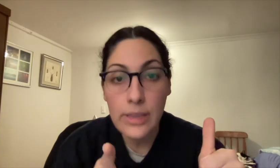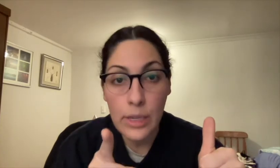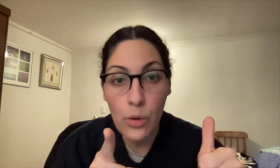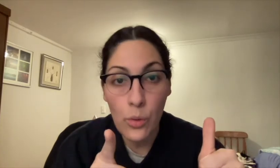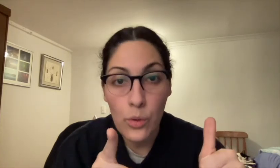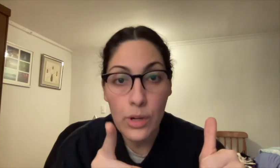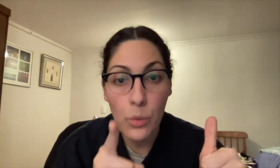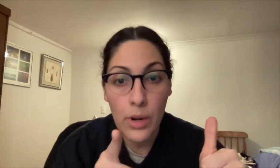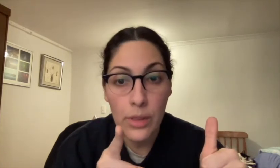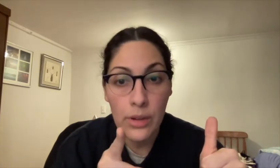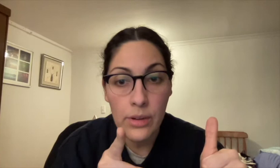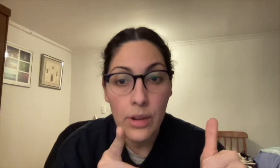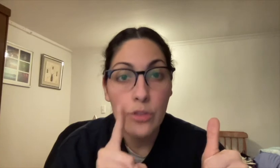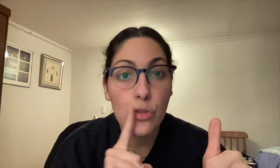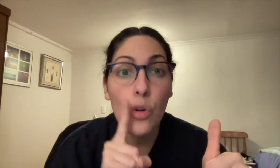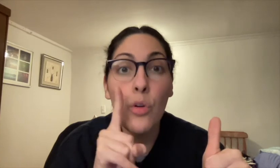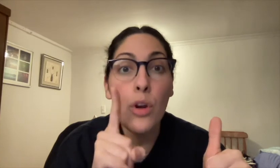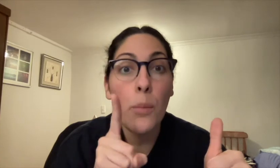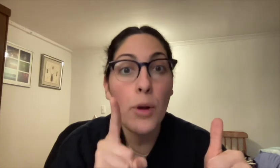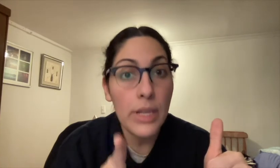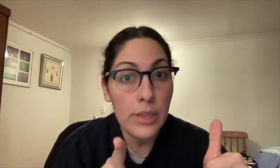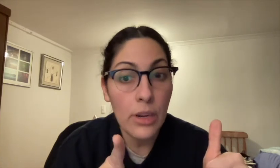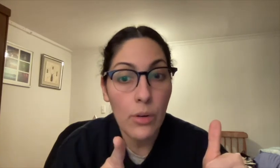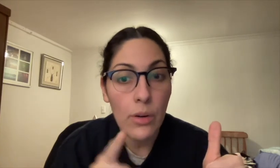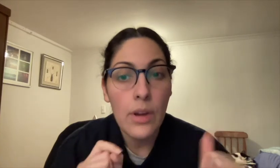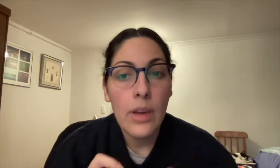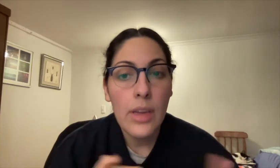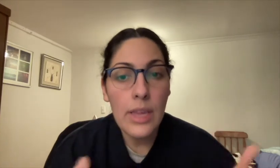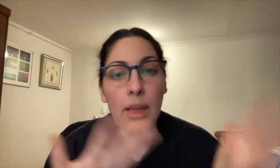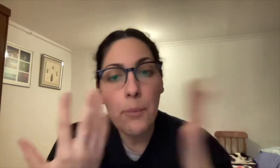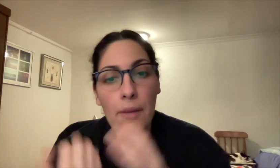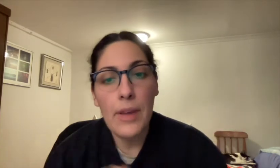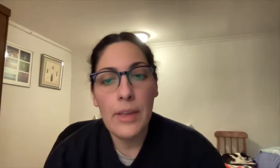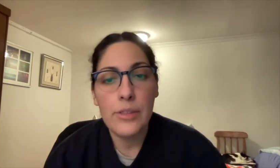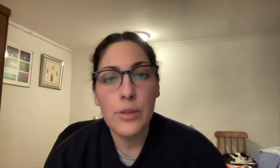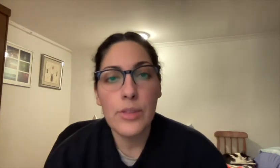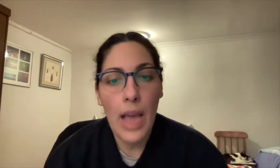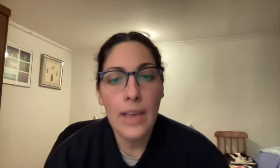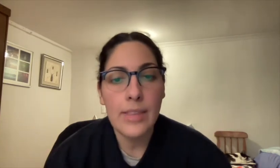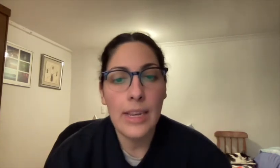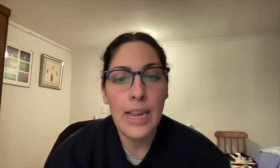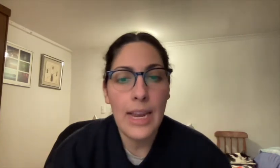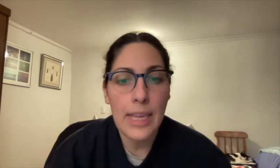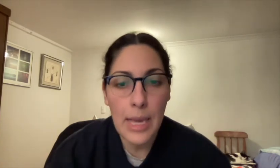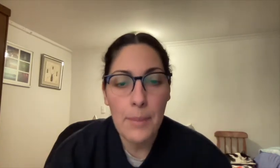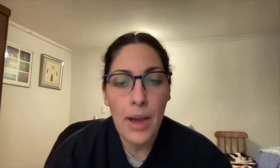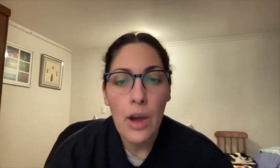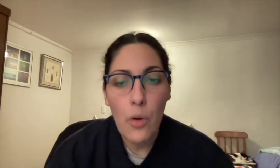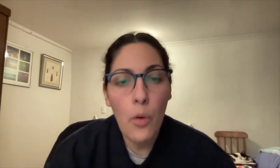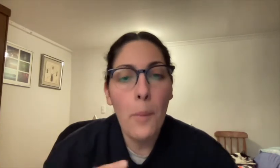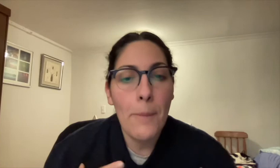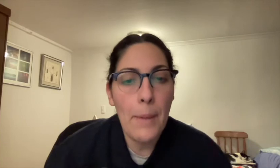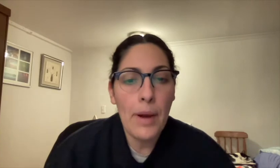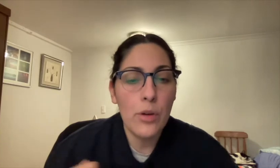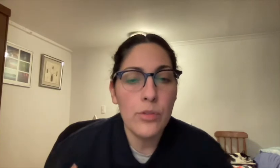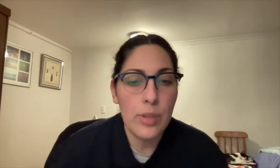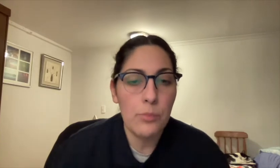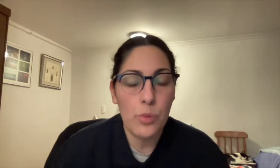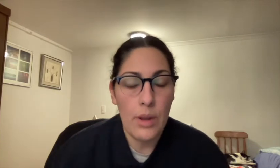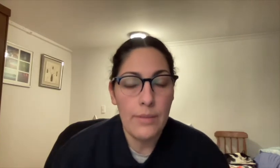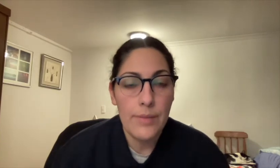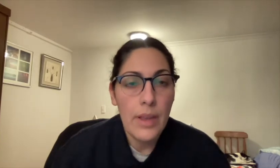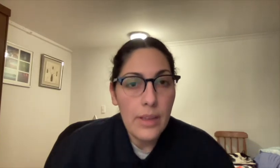político, recuerden, solo en lo político. y después entonces hacen el esquema o mapa